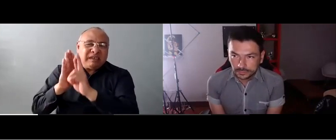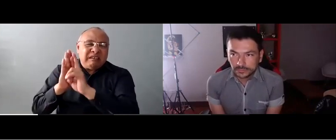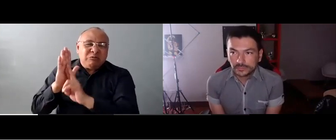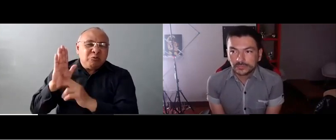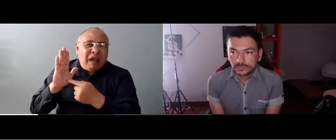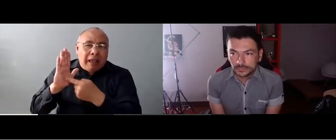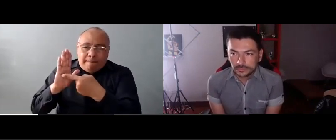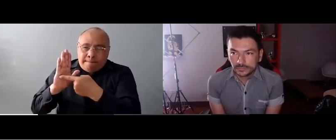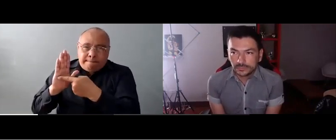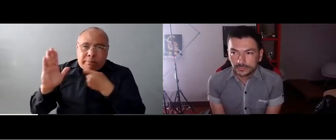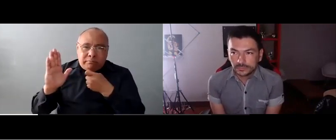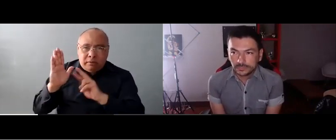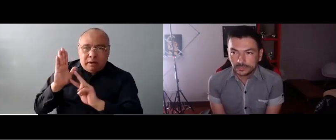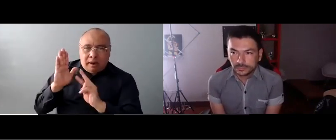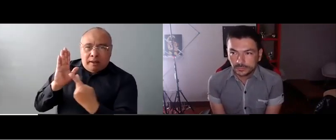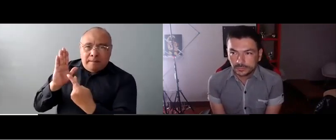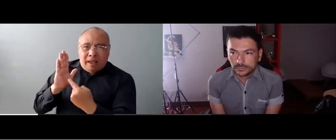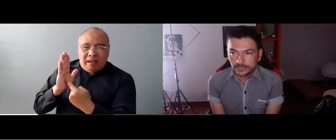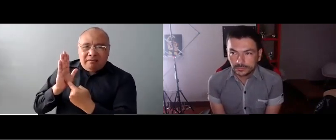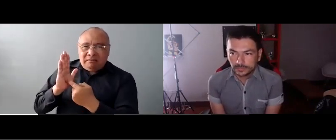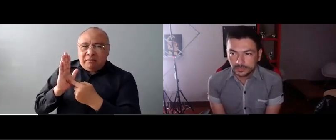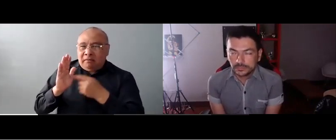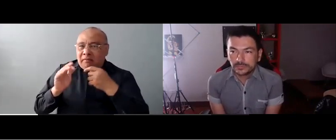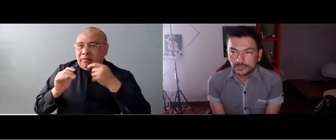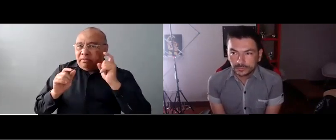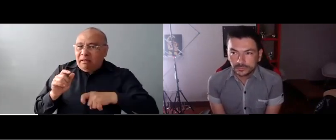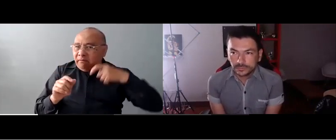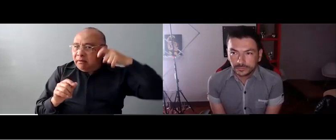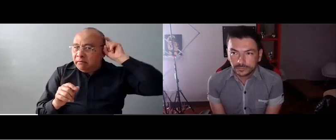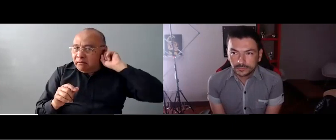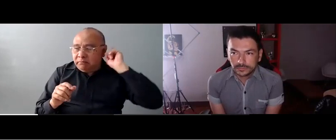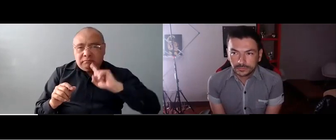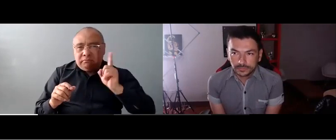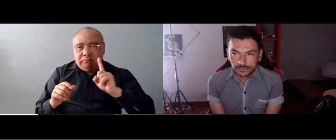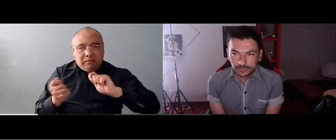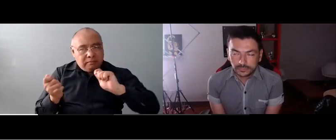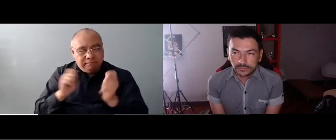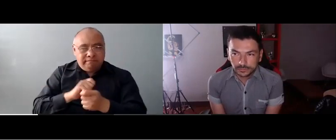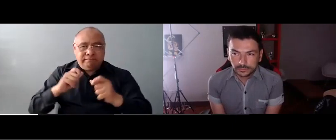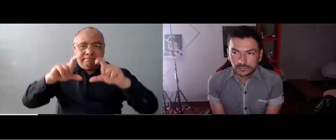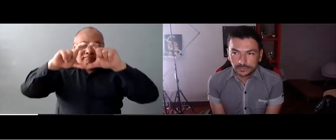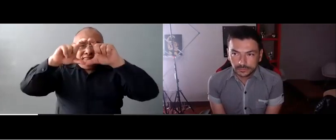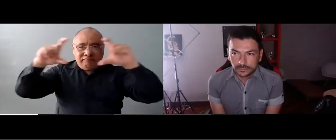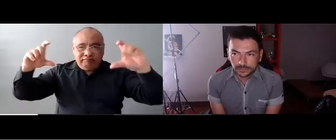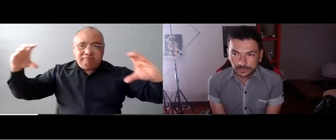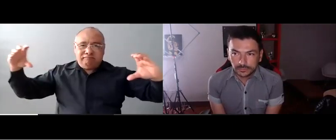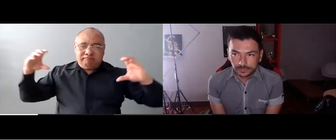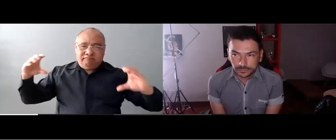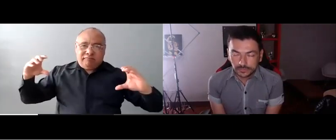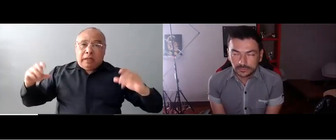Por ejemplo, ¿qué hicimos nosotros? Mostramos ese borrador de la resolución que se tenía ya desde hace un tiempo de